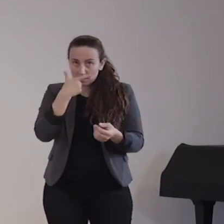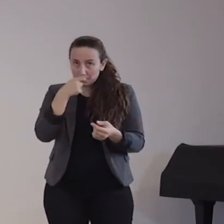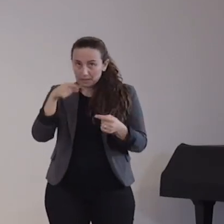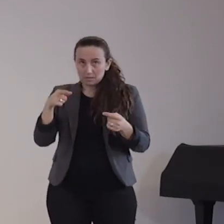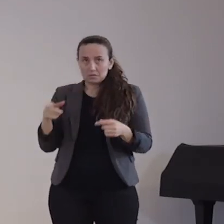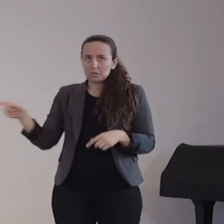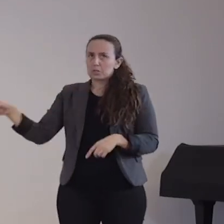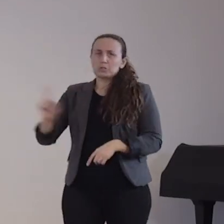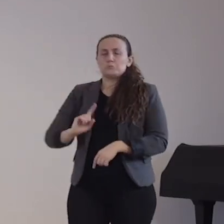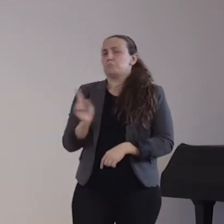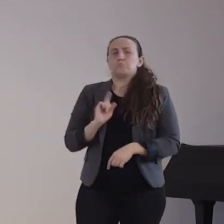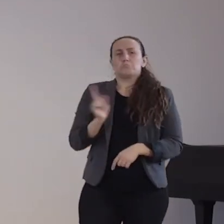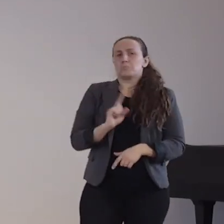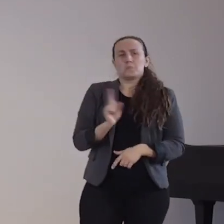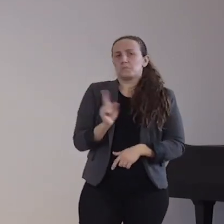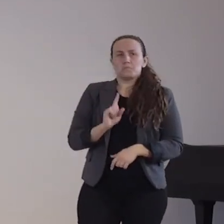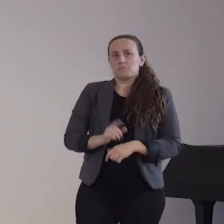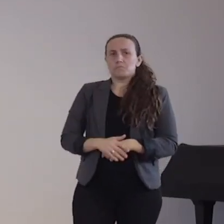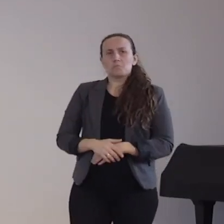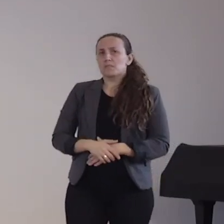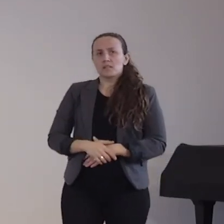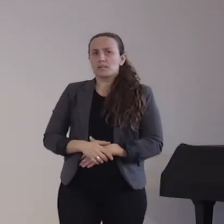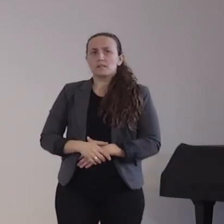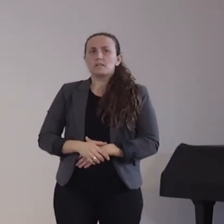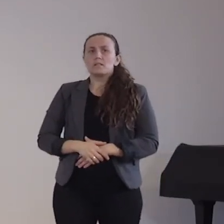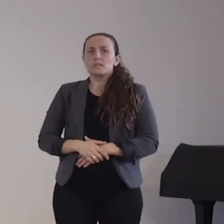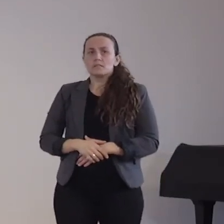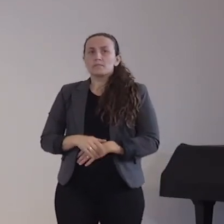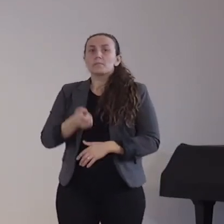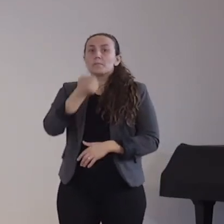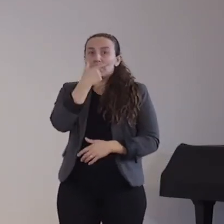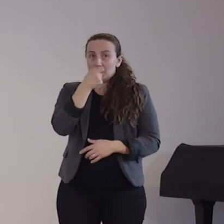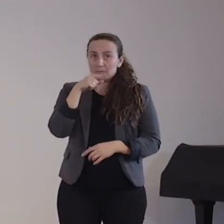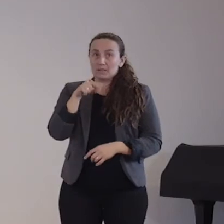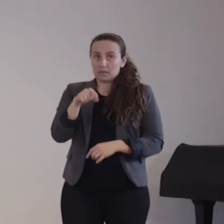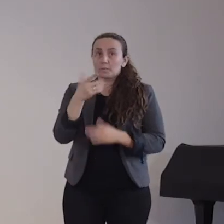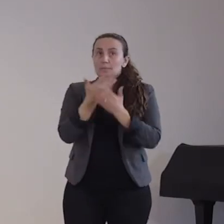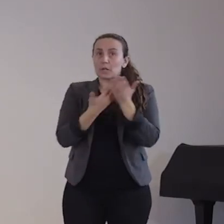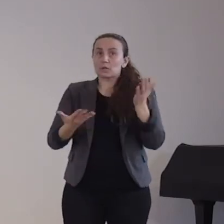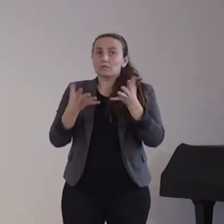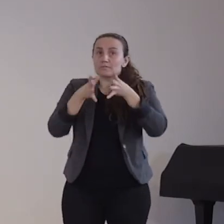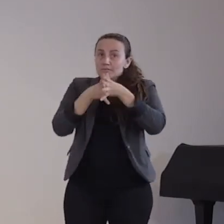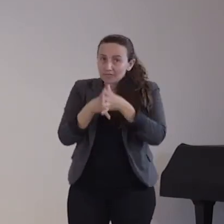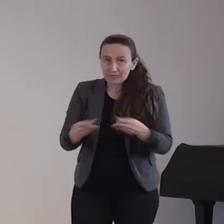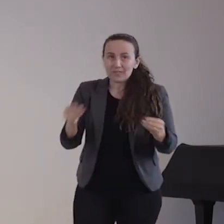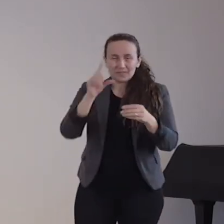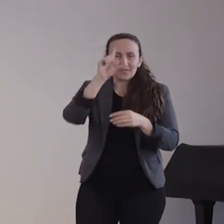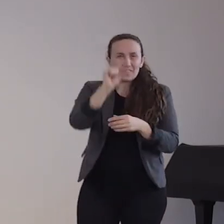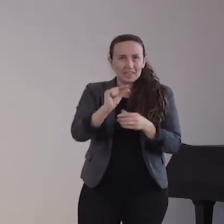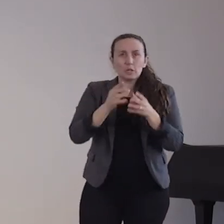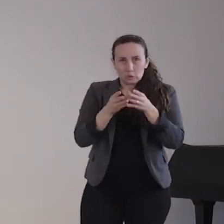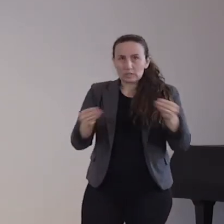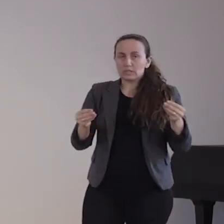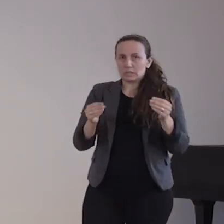blutverdünnenden Medikamenten natürlich immer ein gewisses Risiko besteht, dass ein